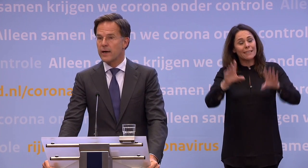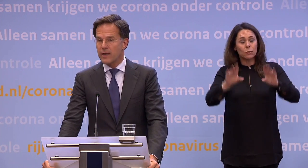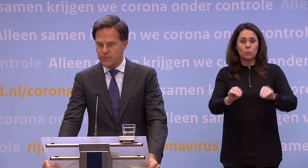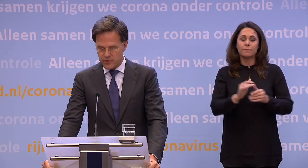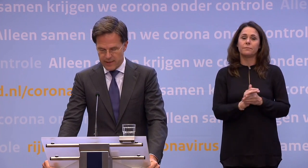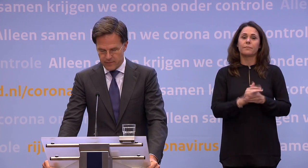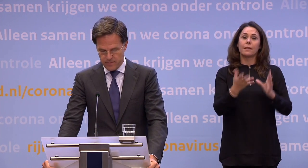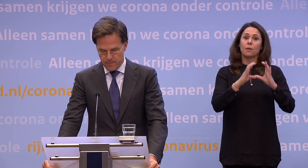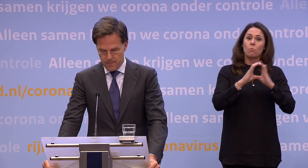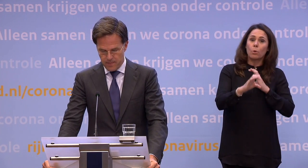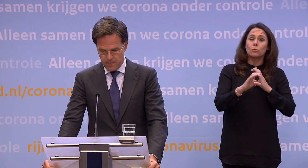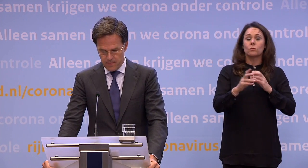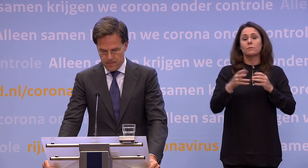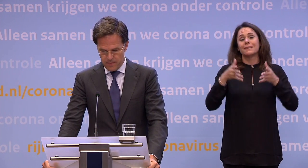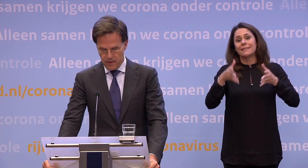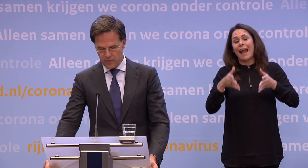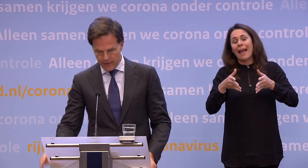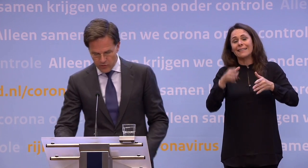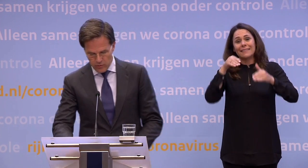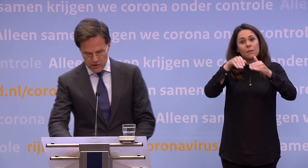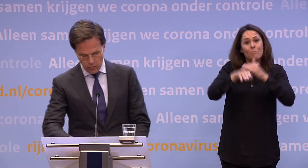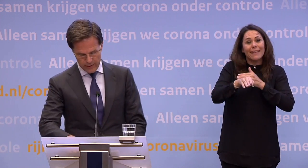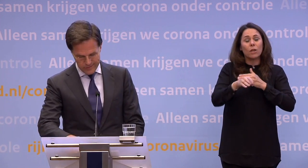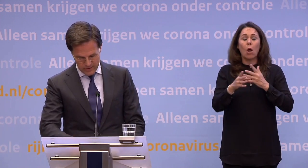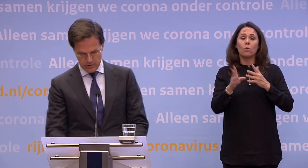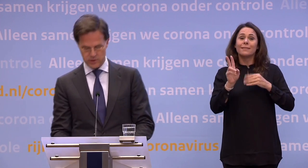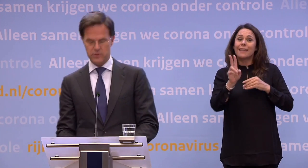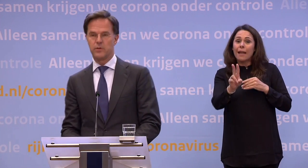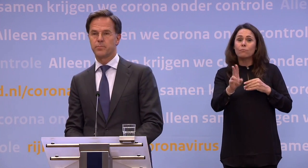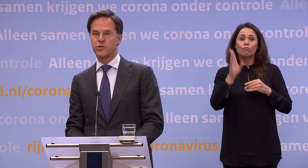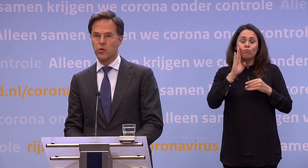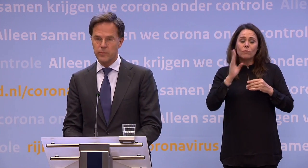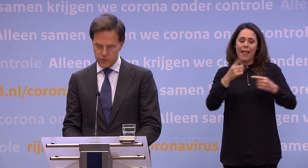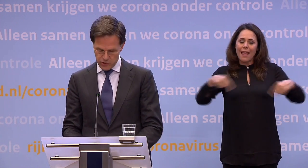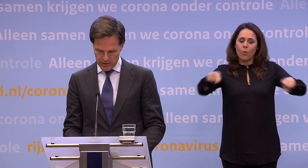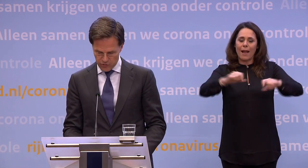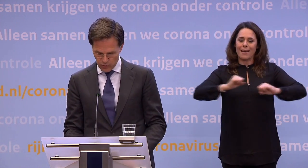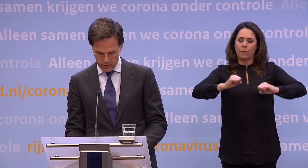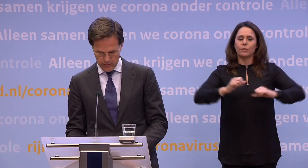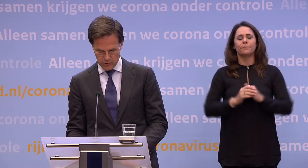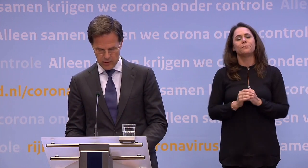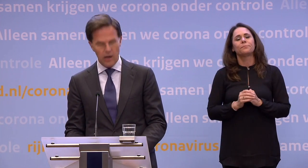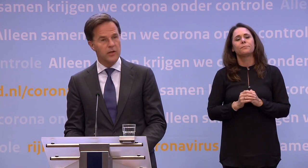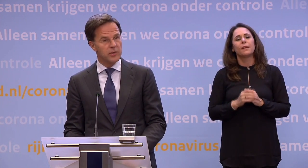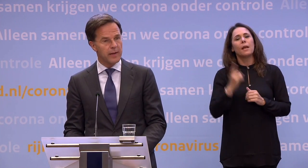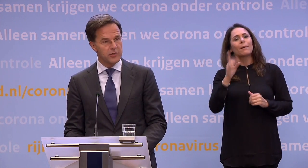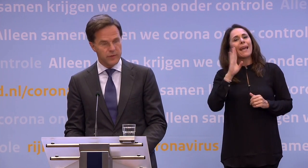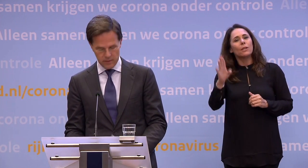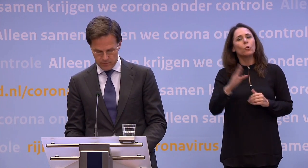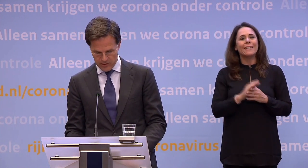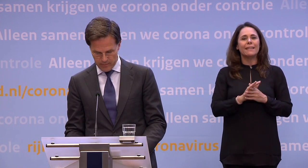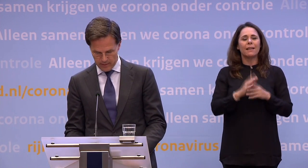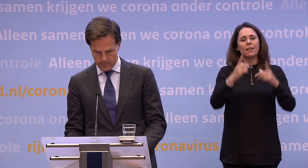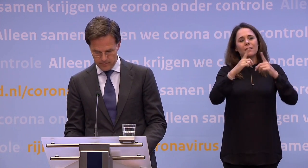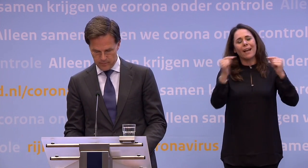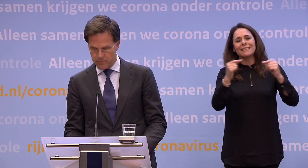elkaar de ruimte te geven. Vanaf 1 juli zijn ook in taxis, personenbusjes en touringcars alle zitplaatsen